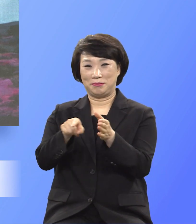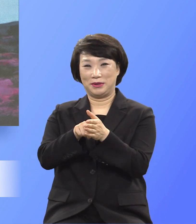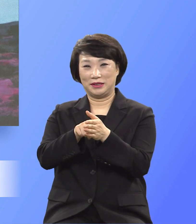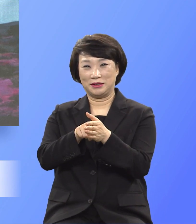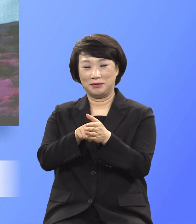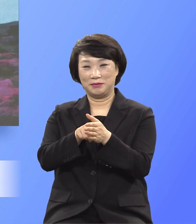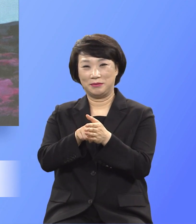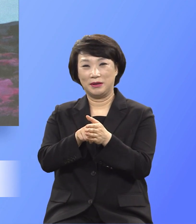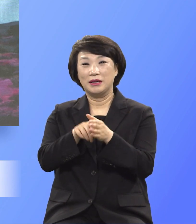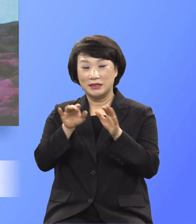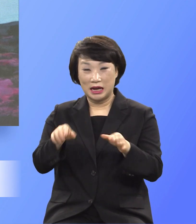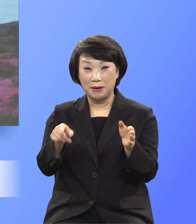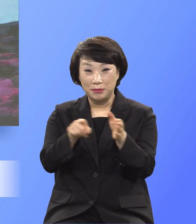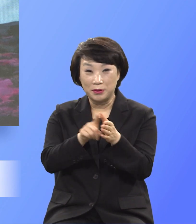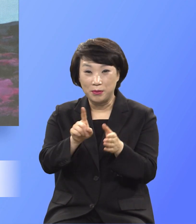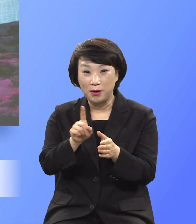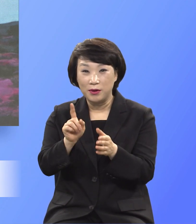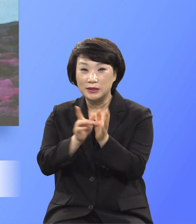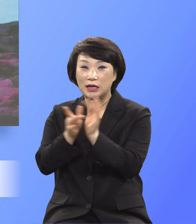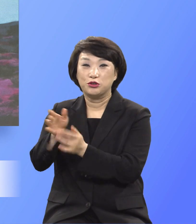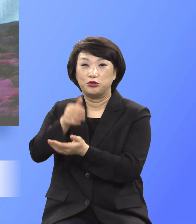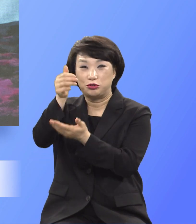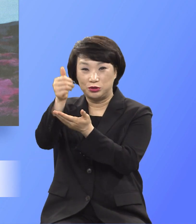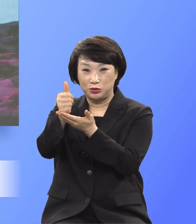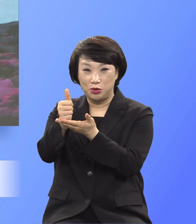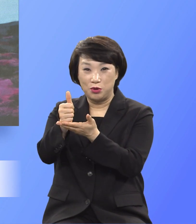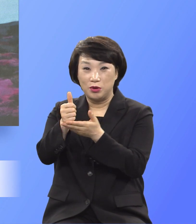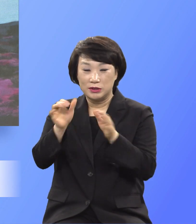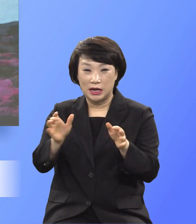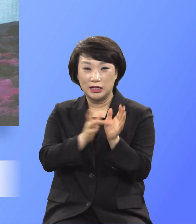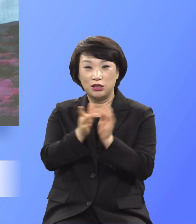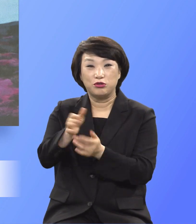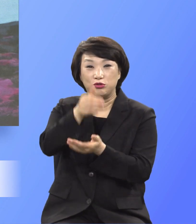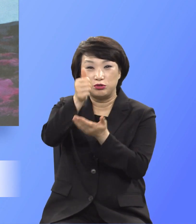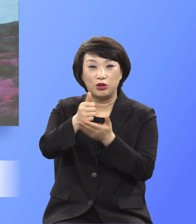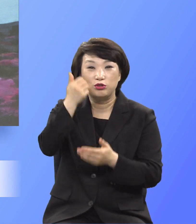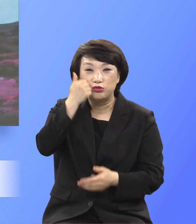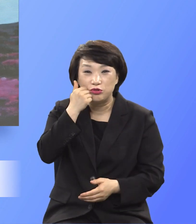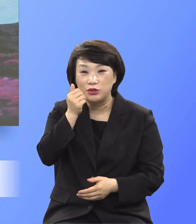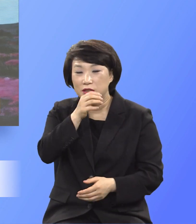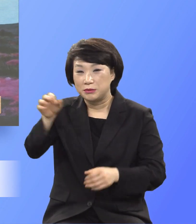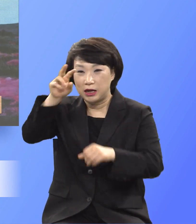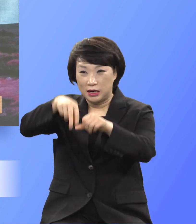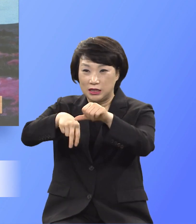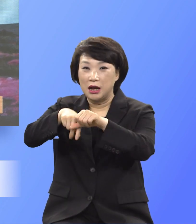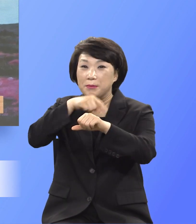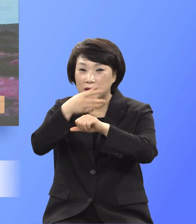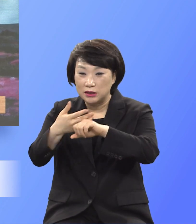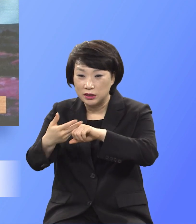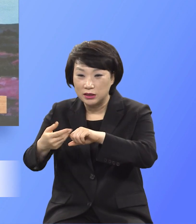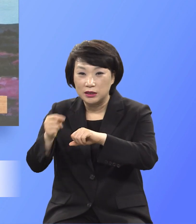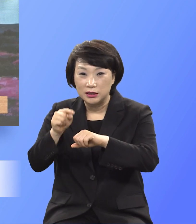믿음은 예수 그리도요. 예수 그리도는 십자에 열리신 피에 나를